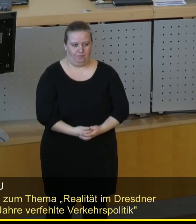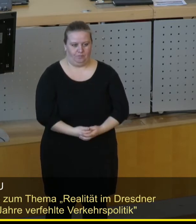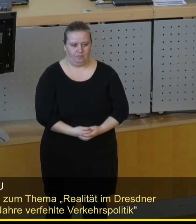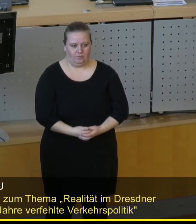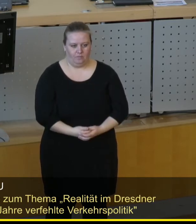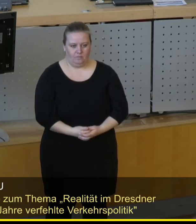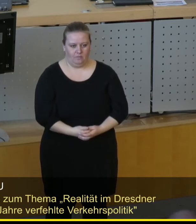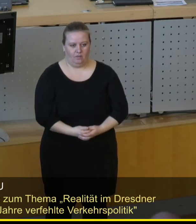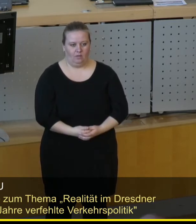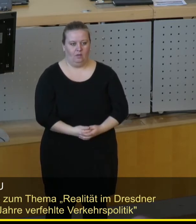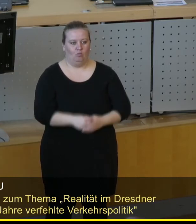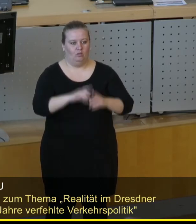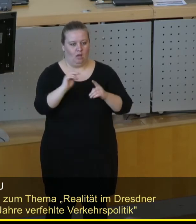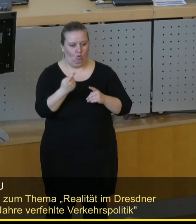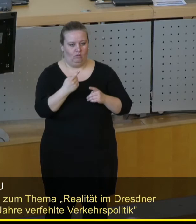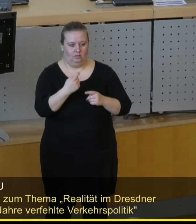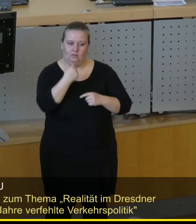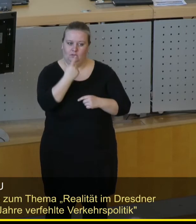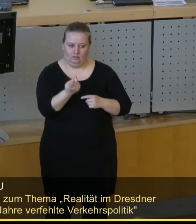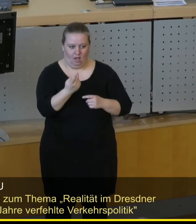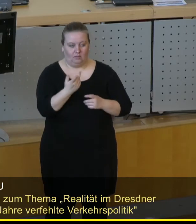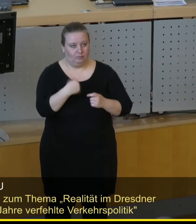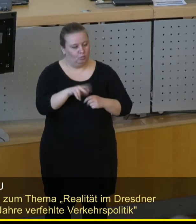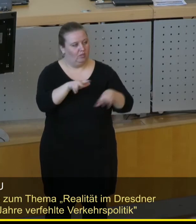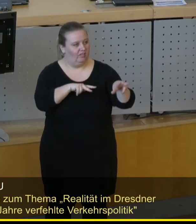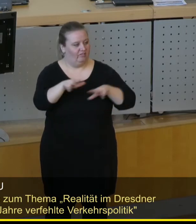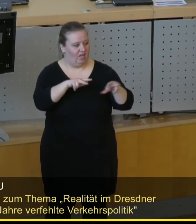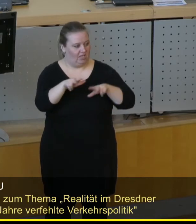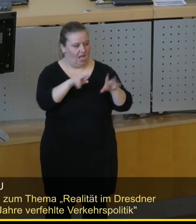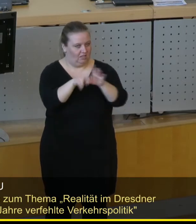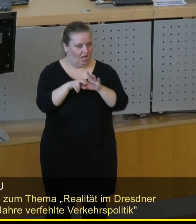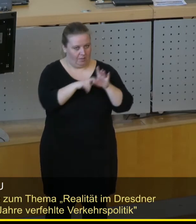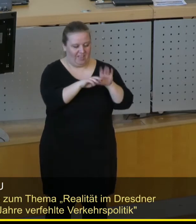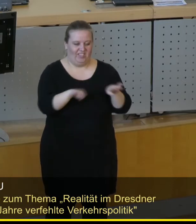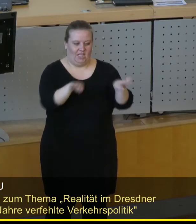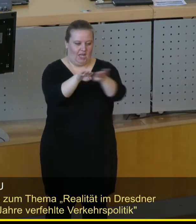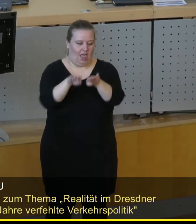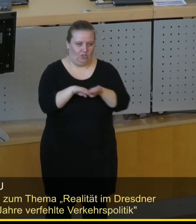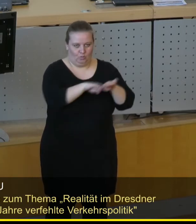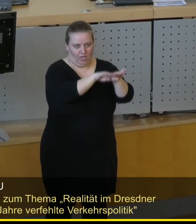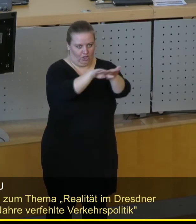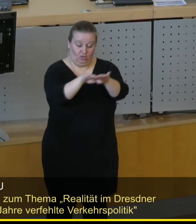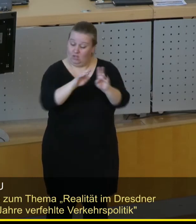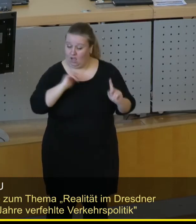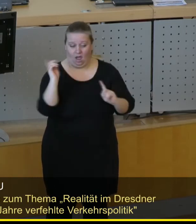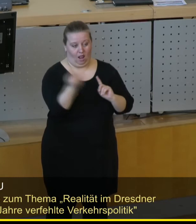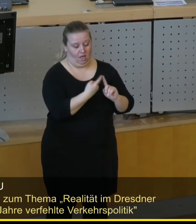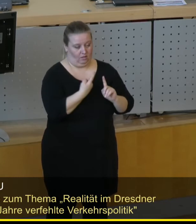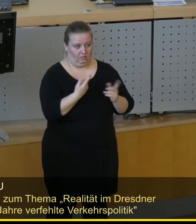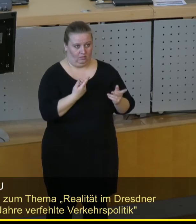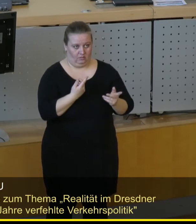Wir haben auch immer gesagt, dass wir die Verkehrsteilnehmer gleichberechtigt behandeln wollen. Alle Verkehrsteilnehmer.